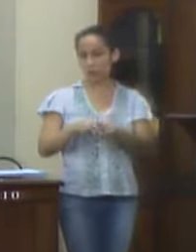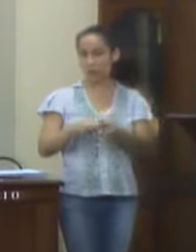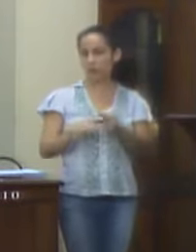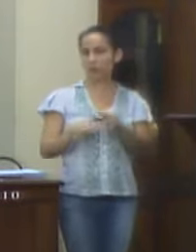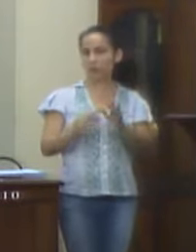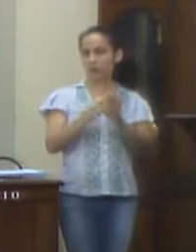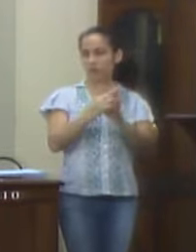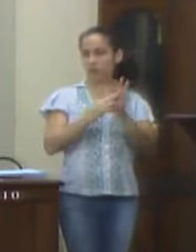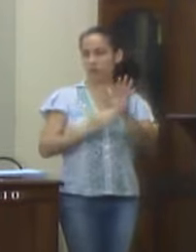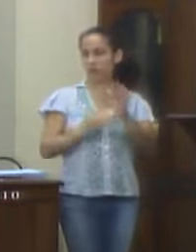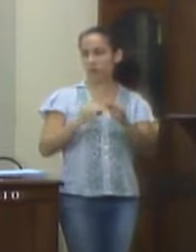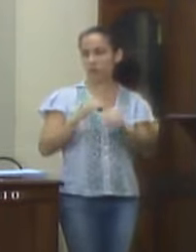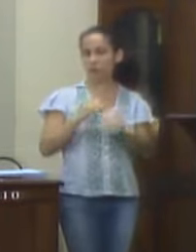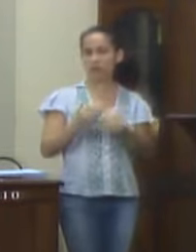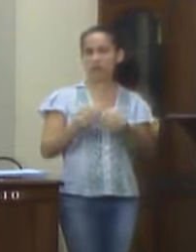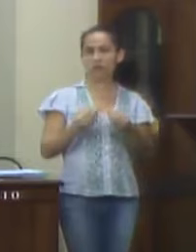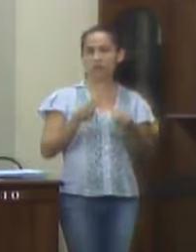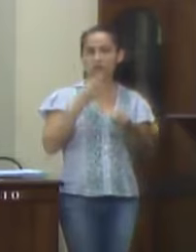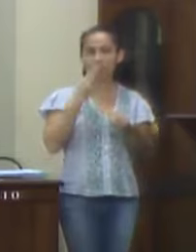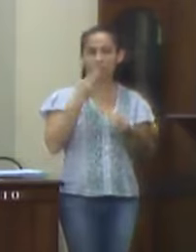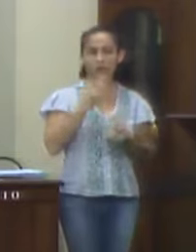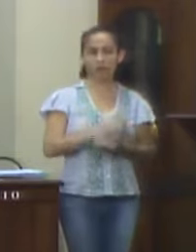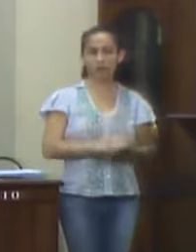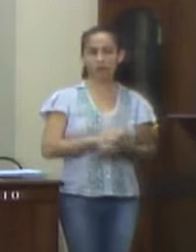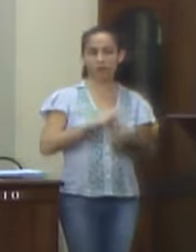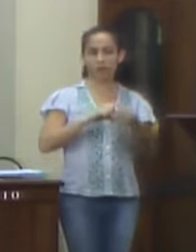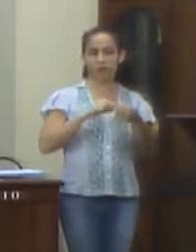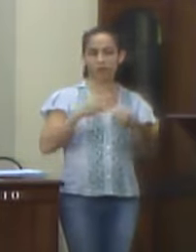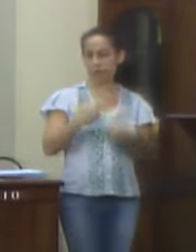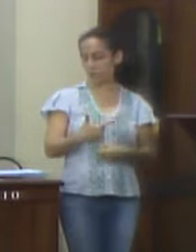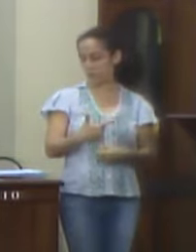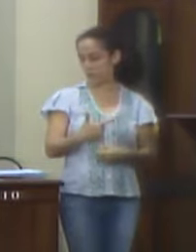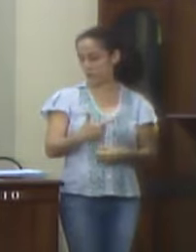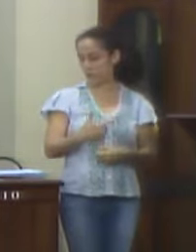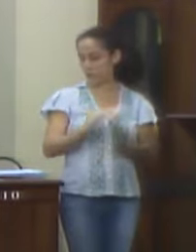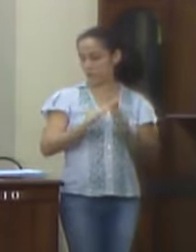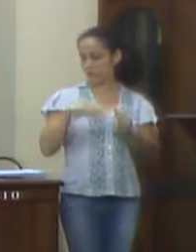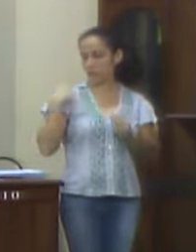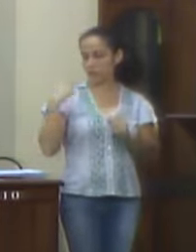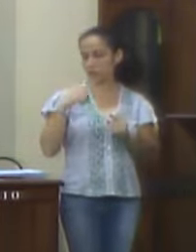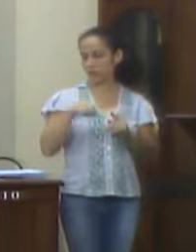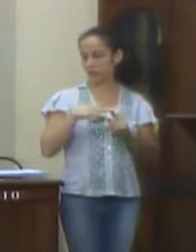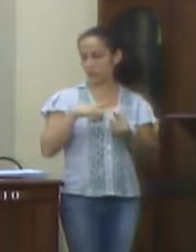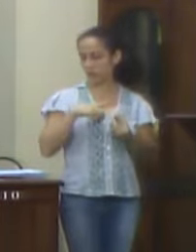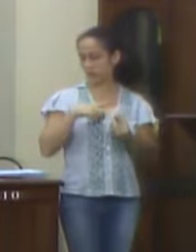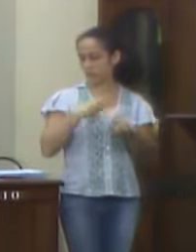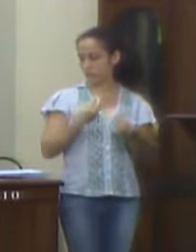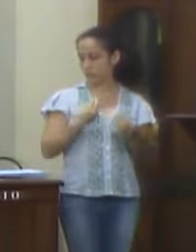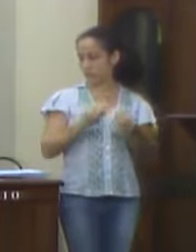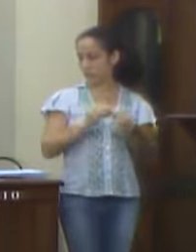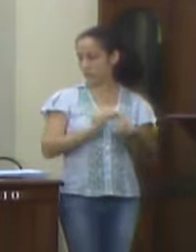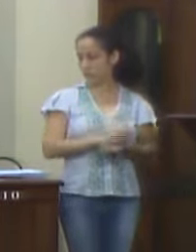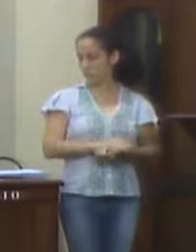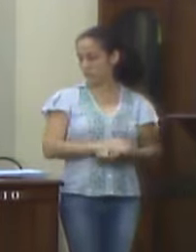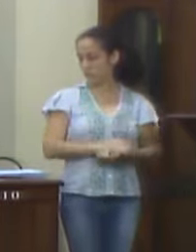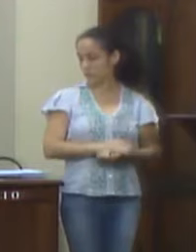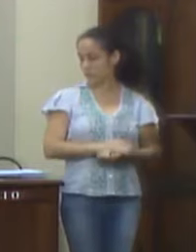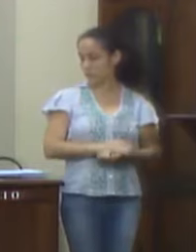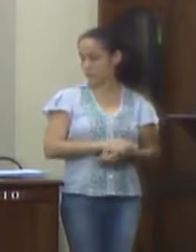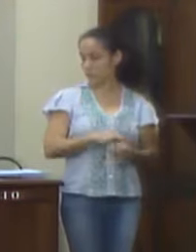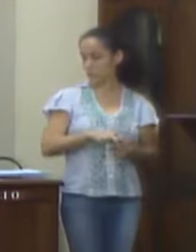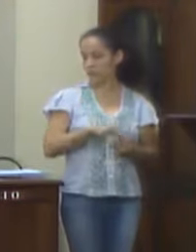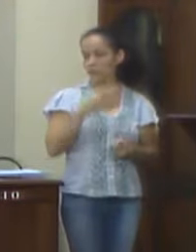Câmara Municipal de Valença estabelece. Artigo 2º. A Câmara tem funções legislativas, exerce